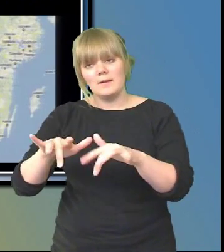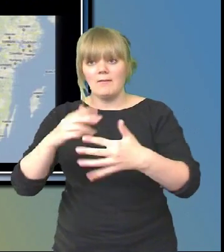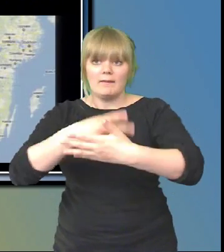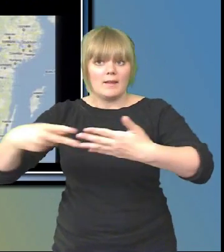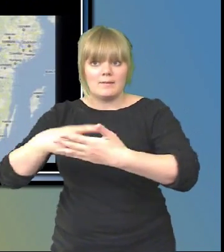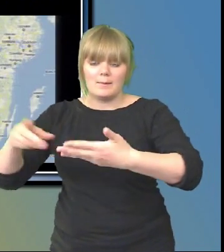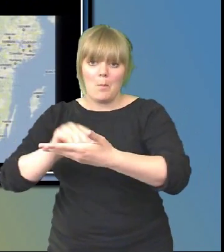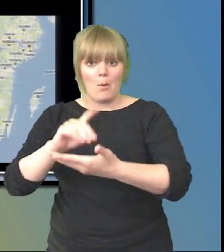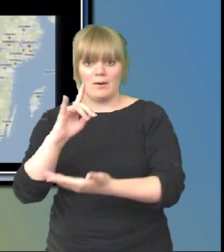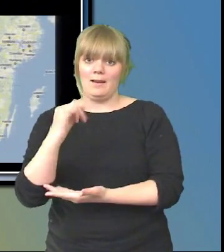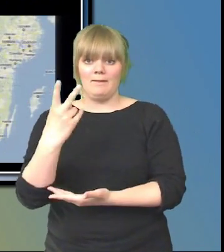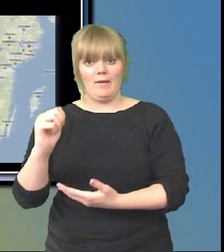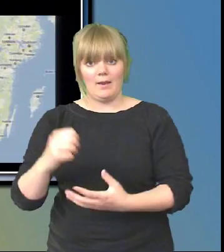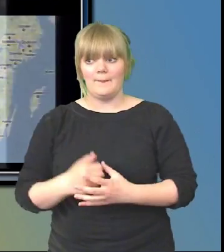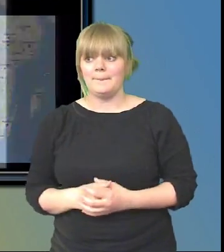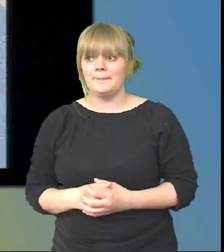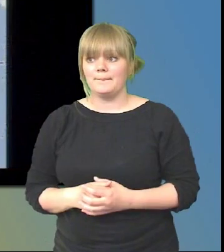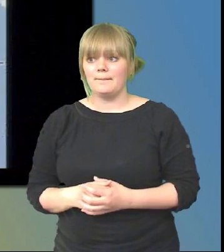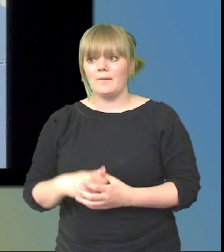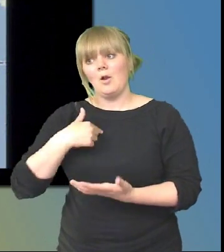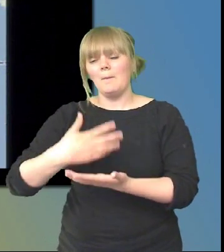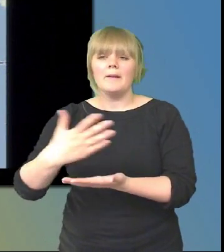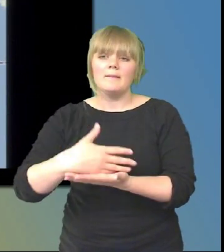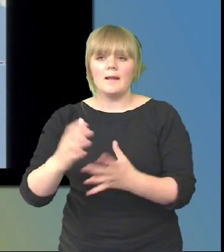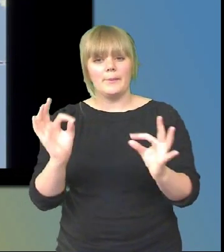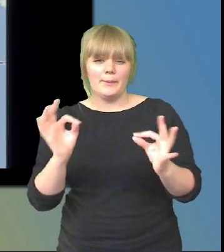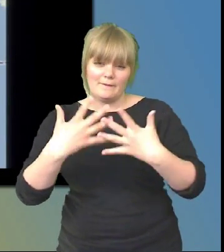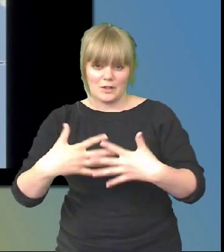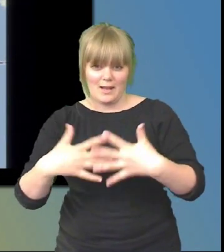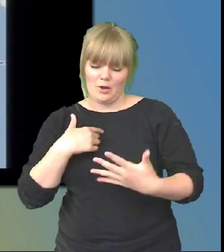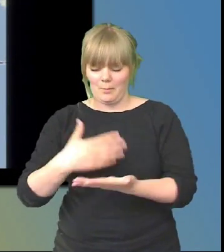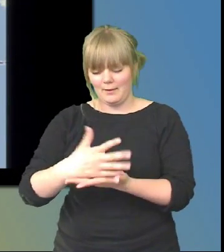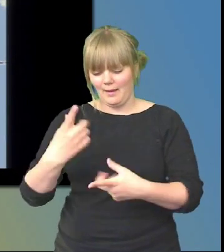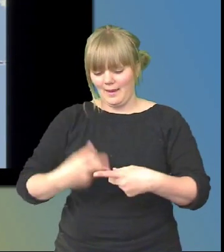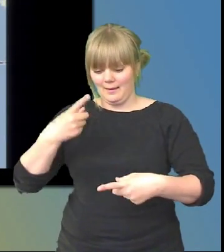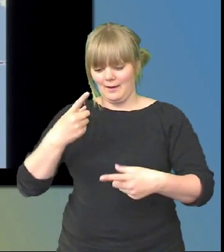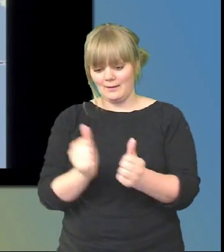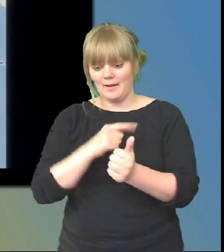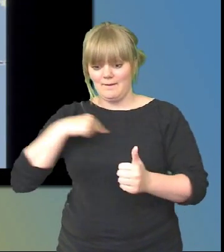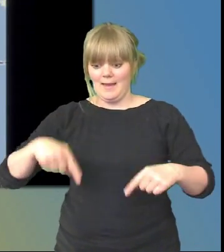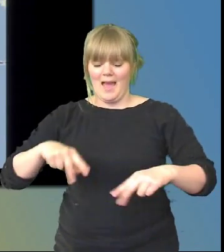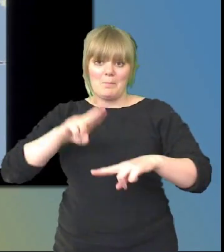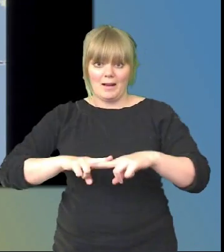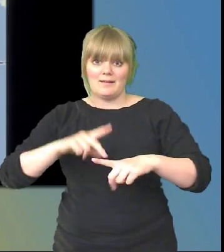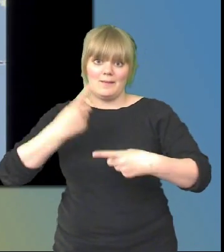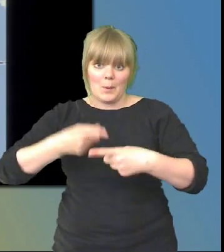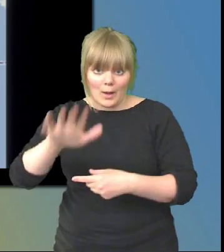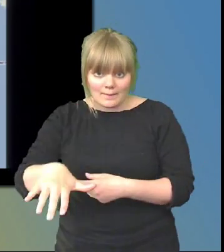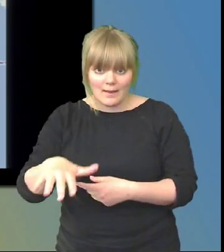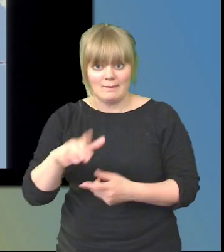Så här ungefär har lätt förenklat går det till att vi är nu här i Trollhättan om ni inte visste det. Henrik röntar ihop det